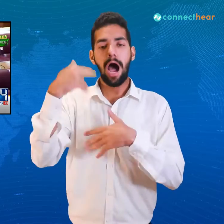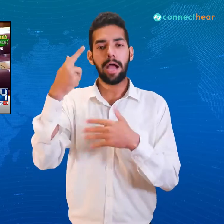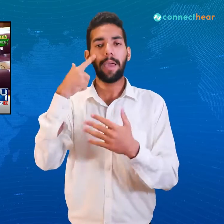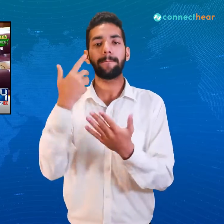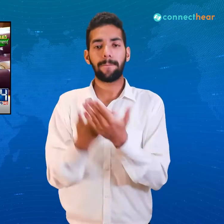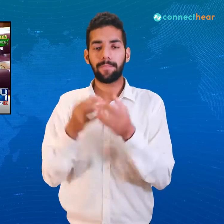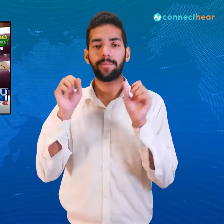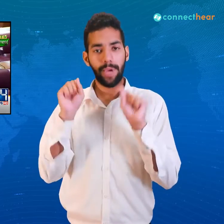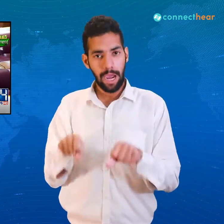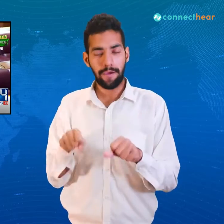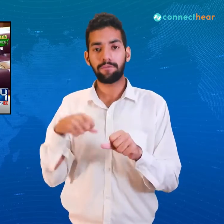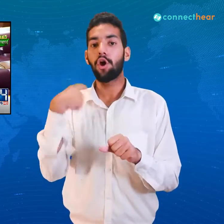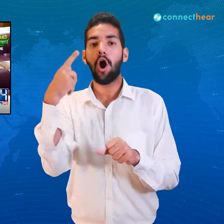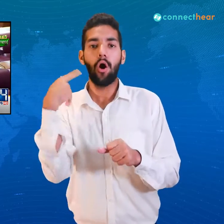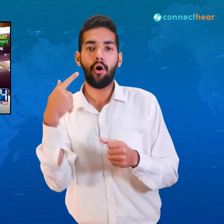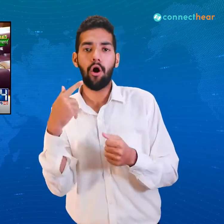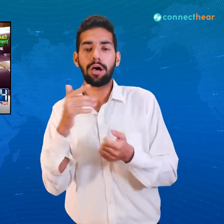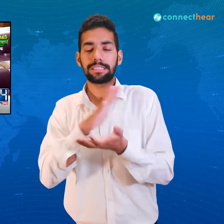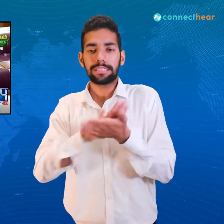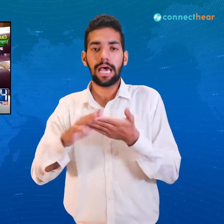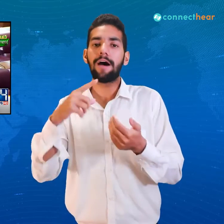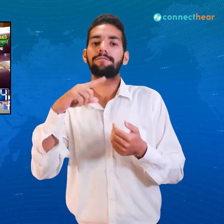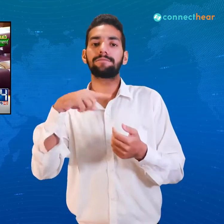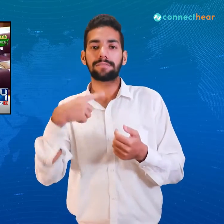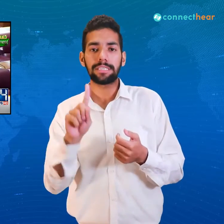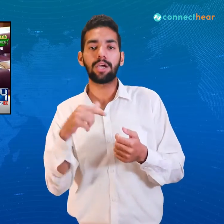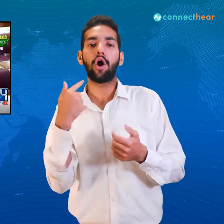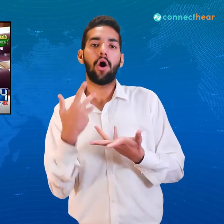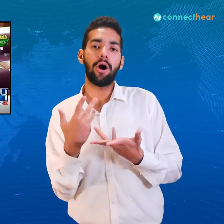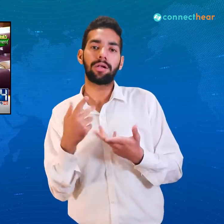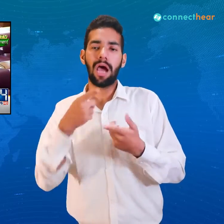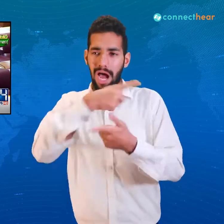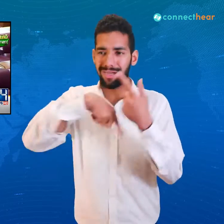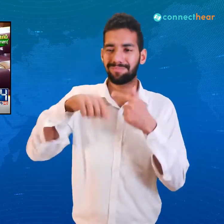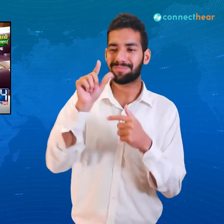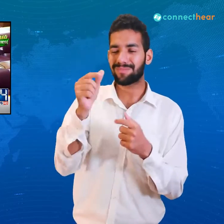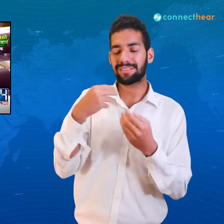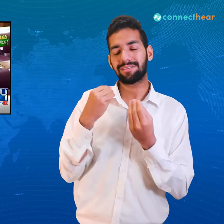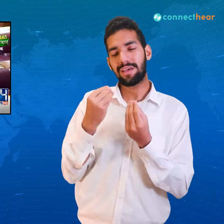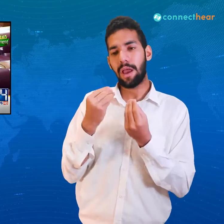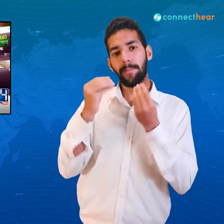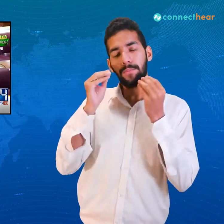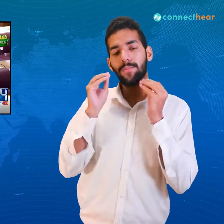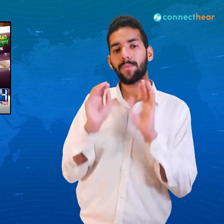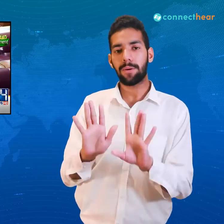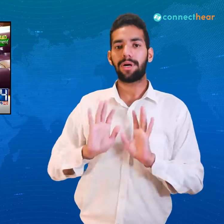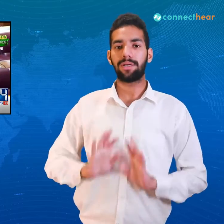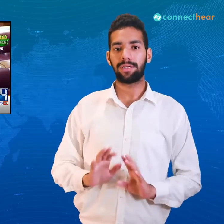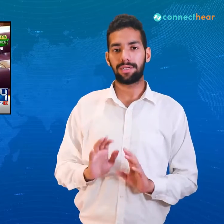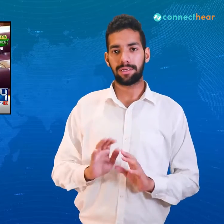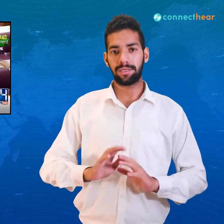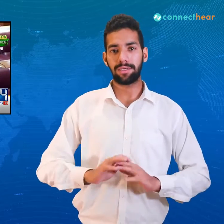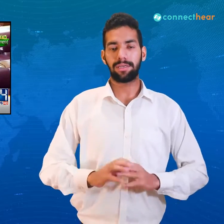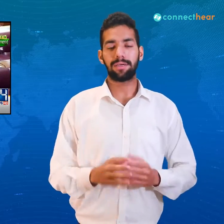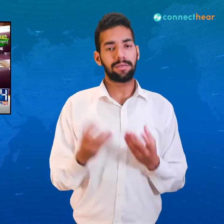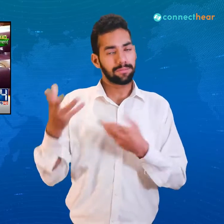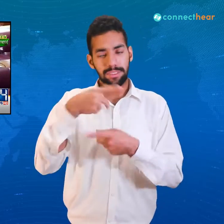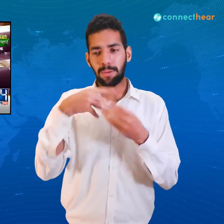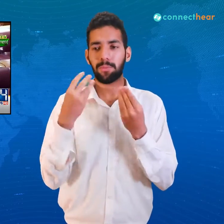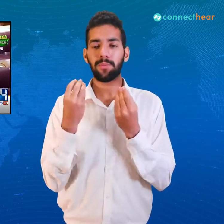وقت ثابت کرے گا کہ کون اصلی شیر ہے آپ کے الفاظ آپ کو مبارک ہوں وقول اللہ ناسِ حسنہ میری تربیت ایسی نہیں